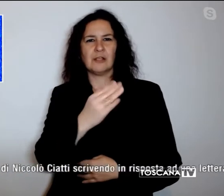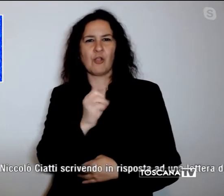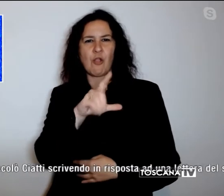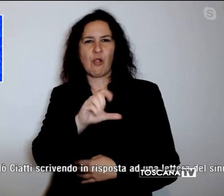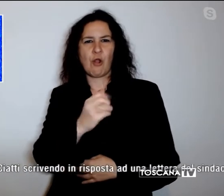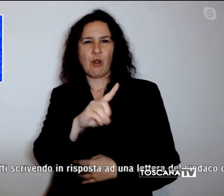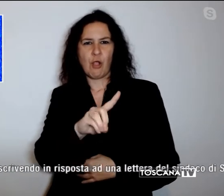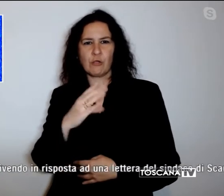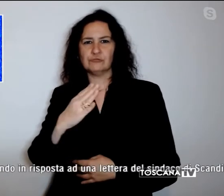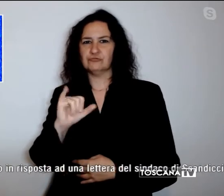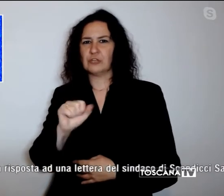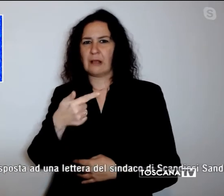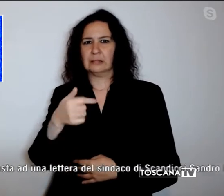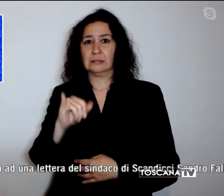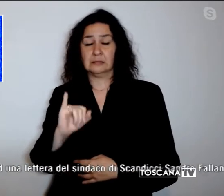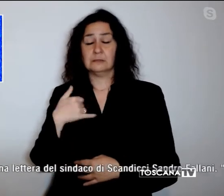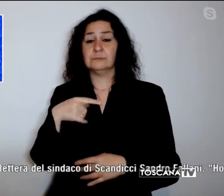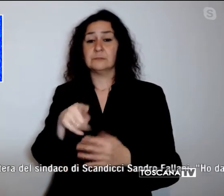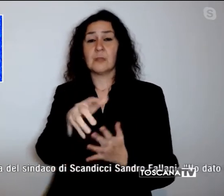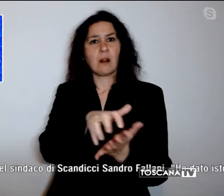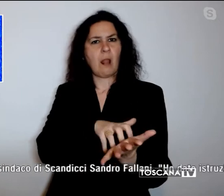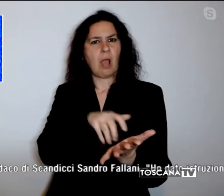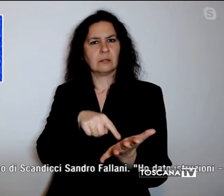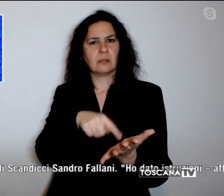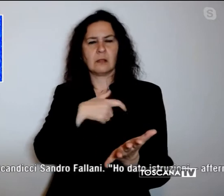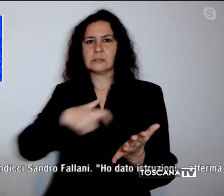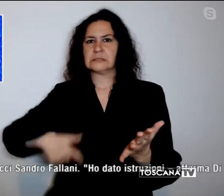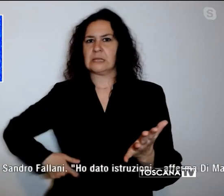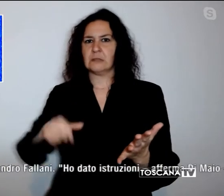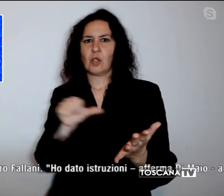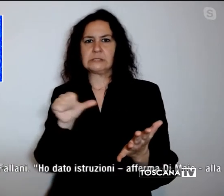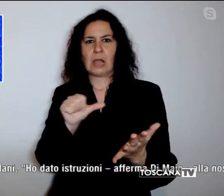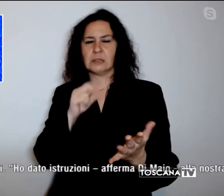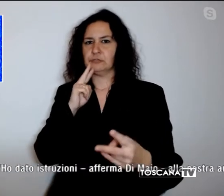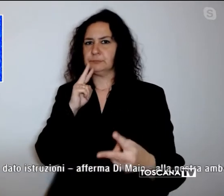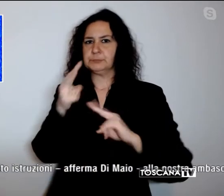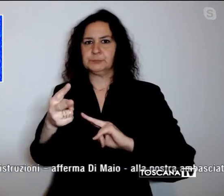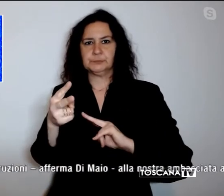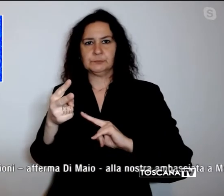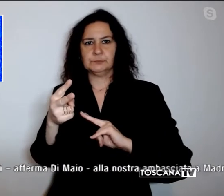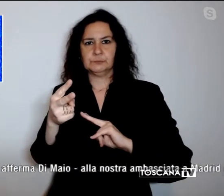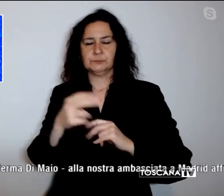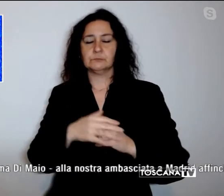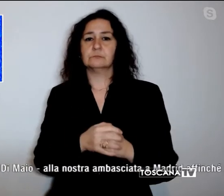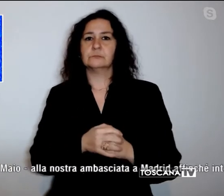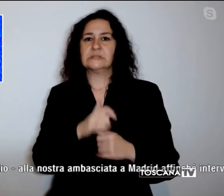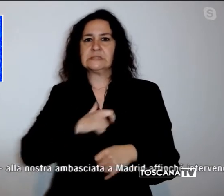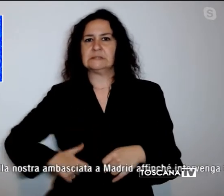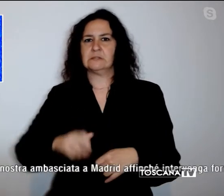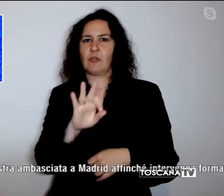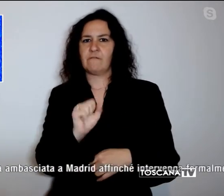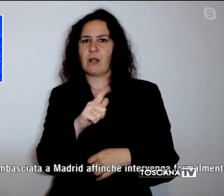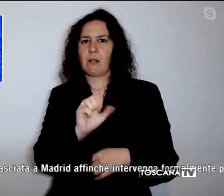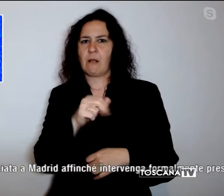in risposta ad una lettera del sindaco di Scandicci, Sandro Fallani. Ho dato istruzioni,